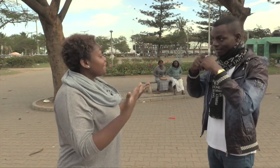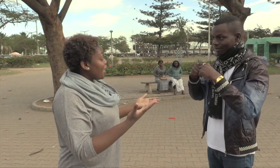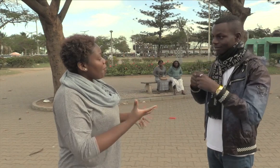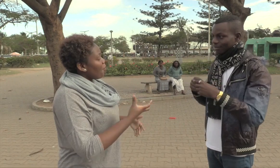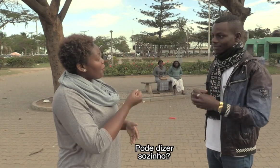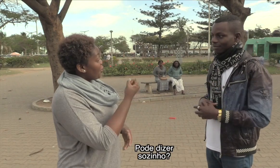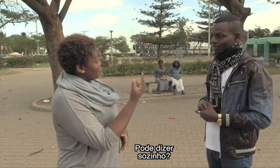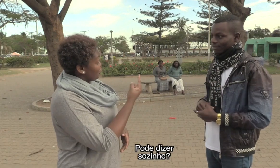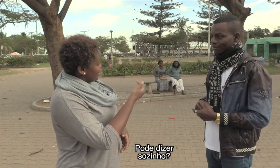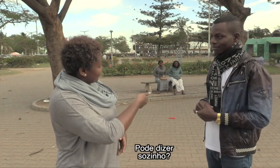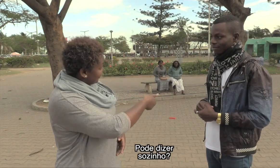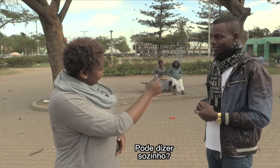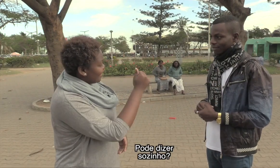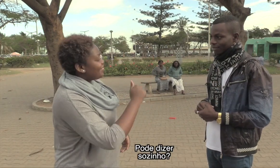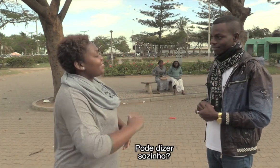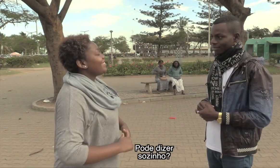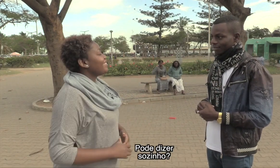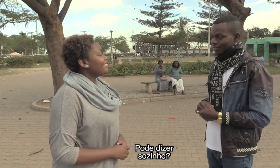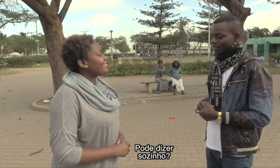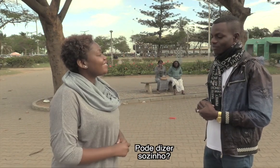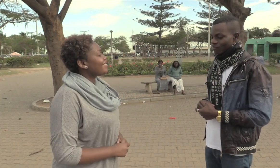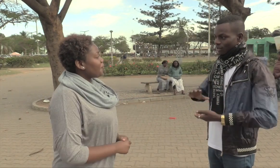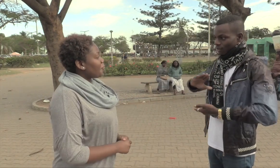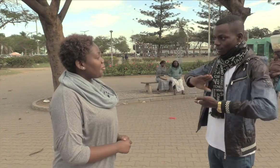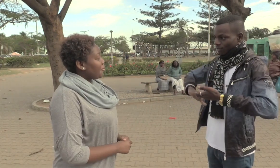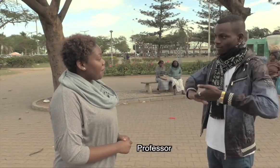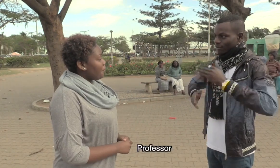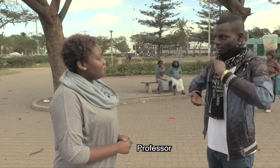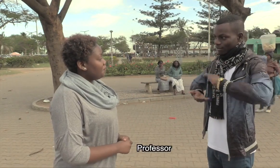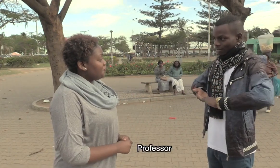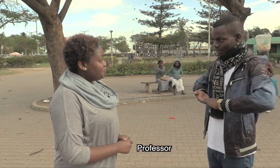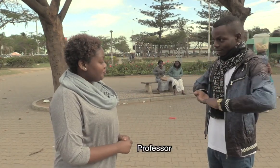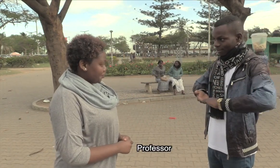Pode dizer sozinho? Professor